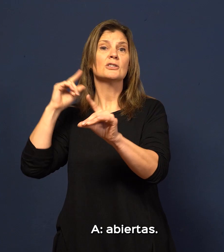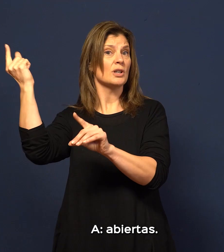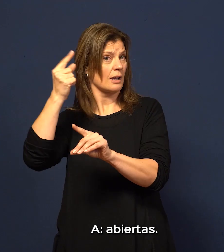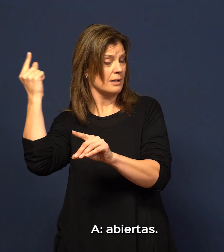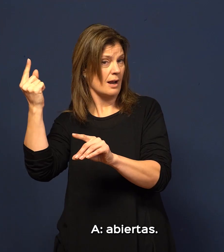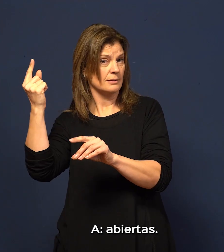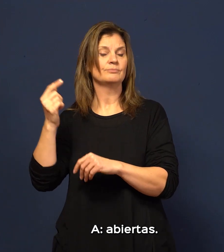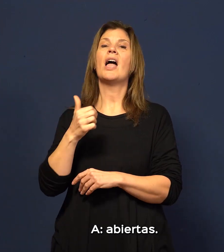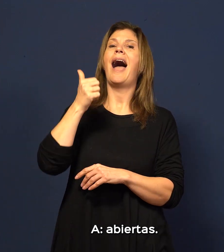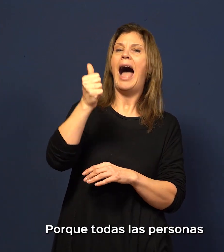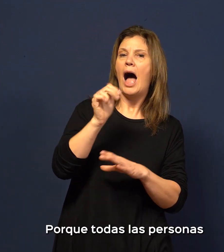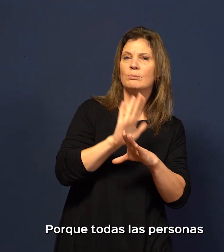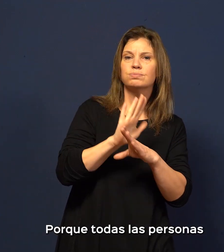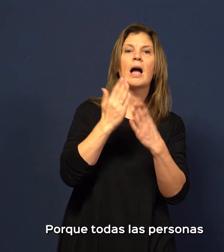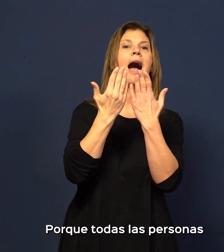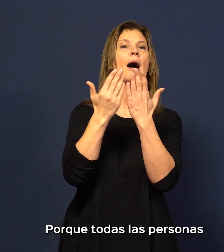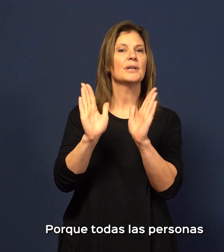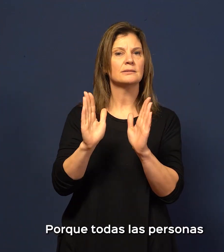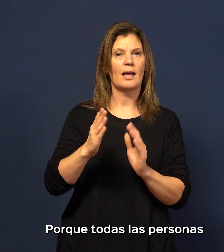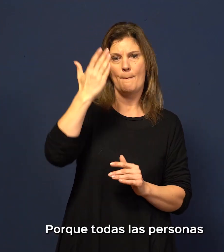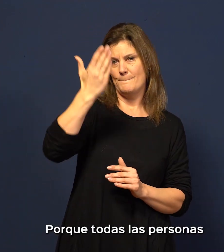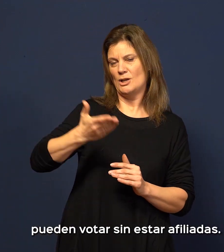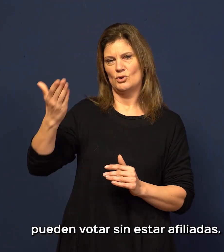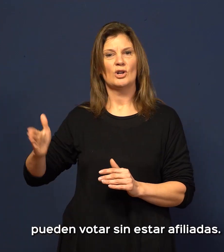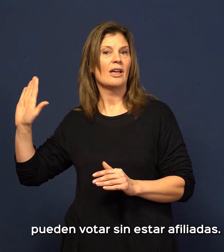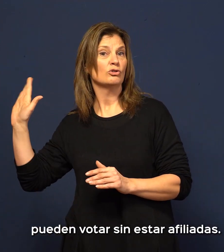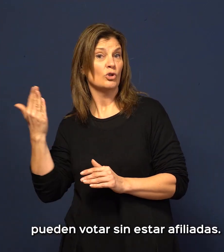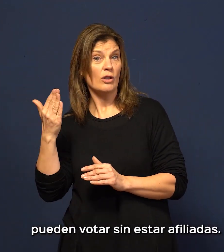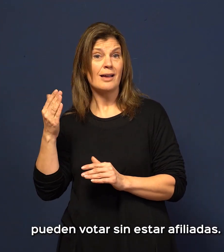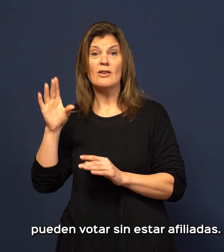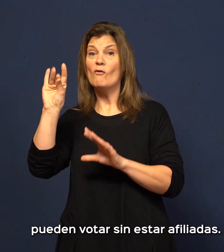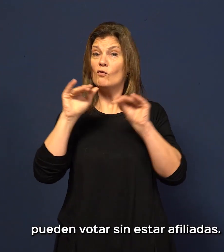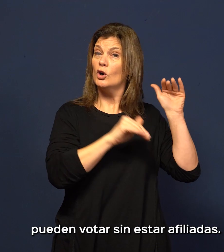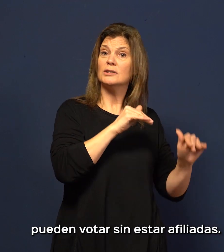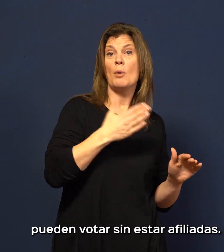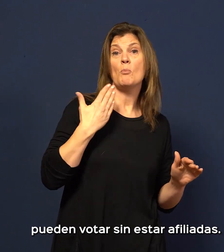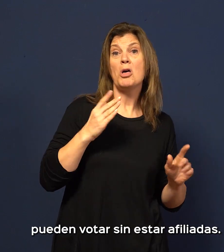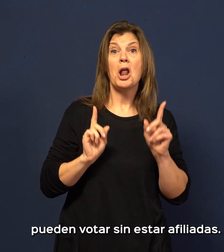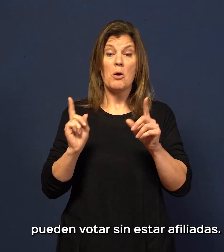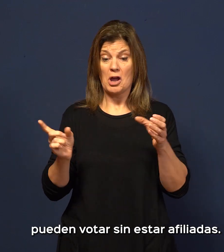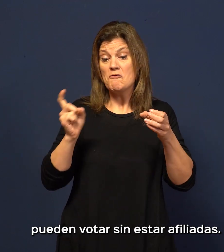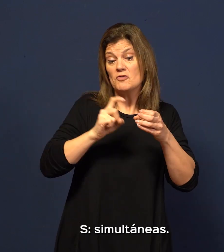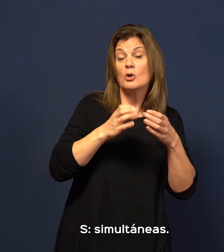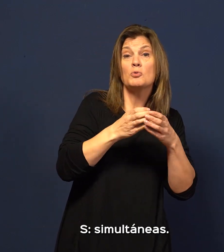Abiertas, porque todas las personas pueden votar sin estar afiliadas. S.